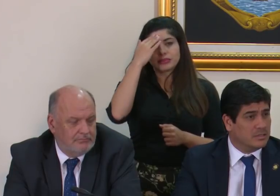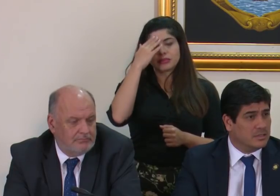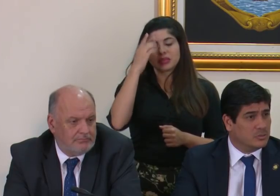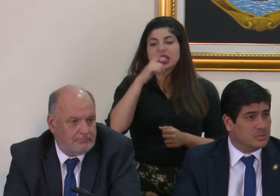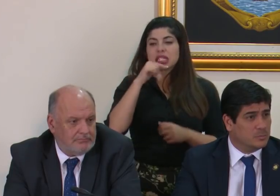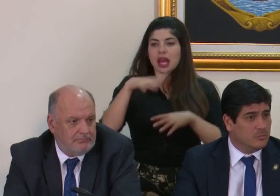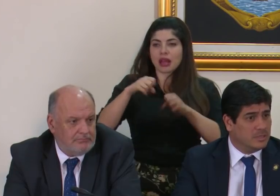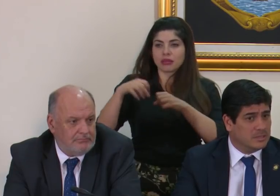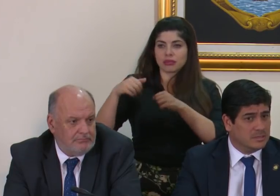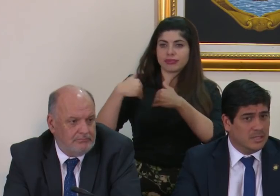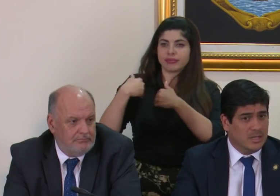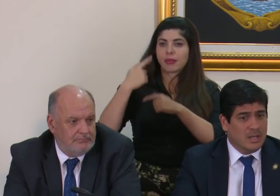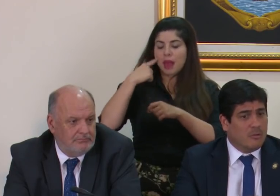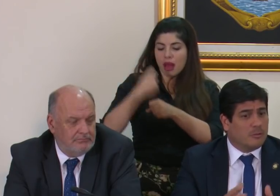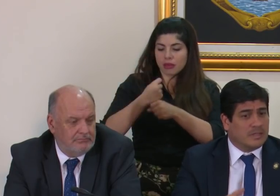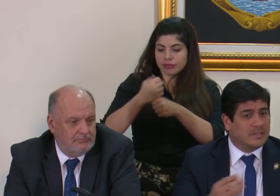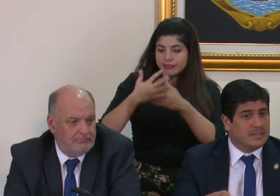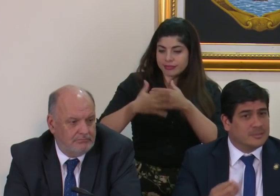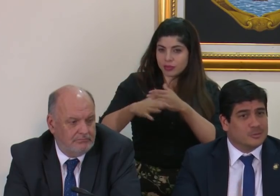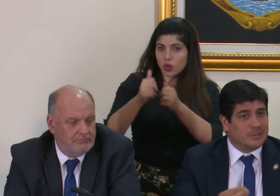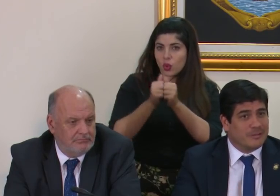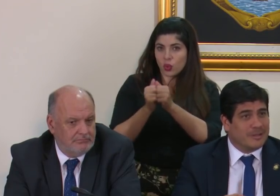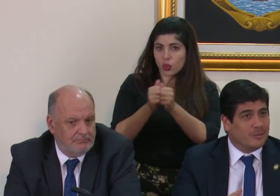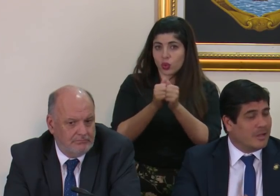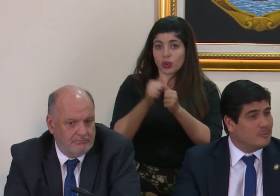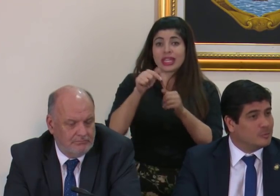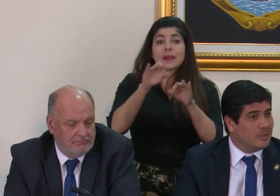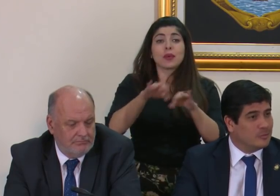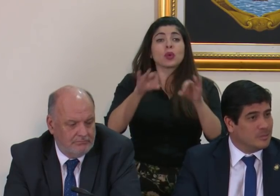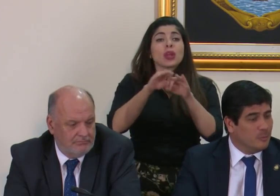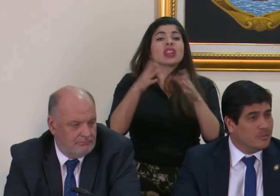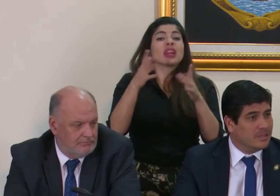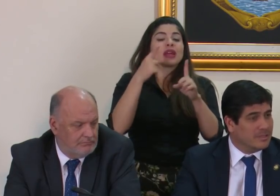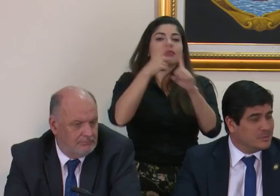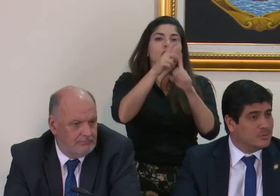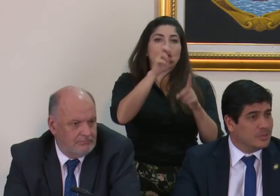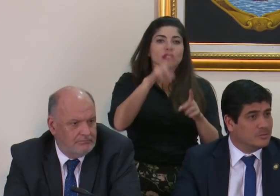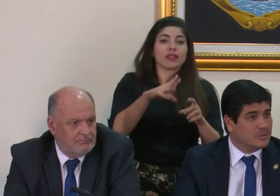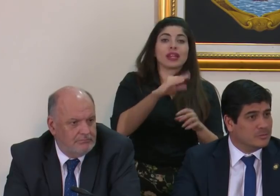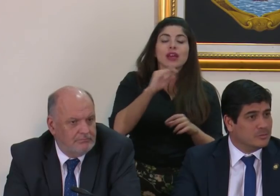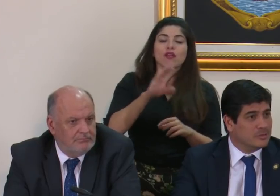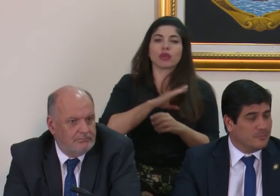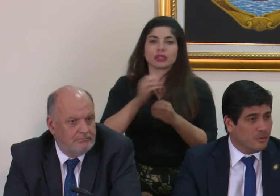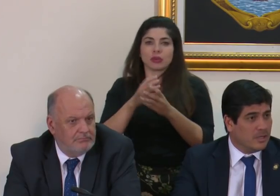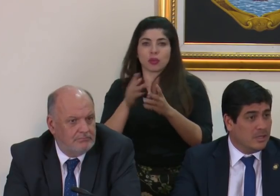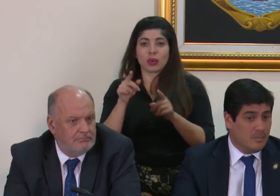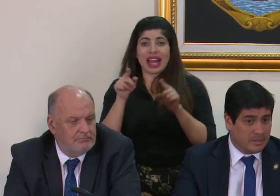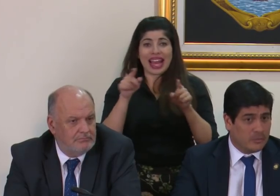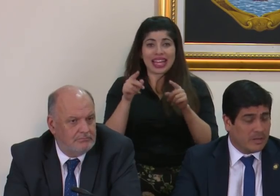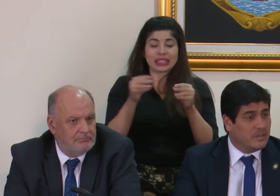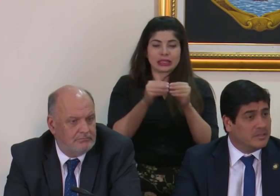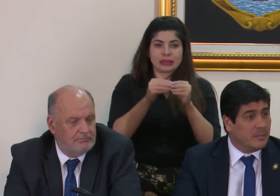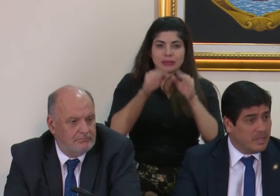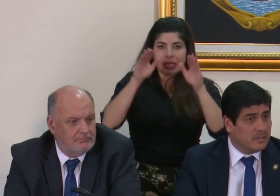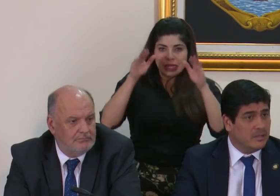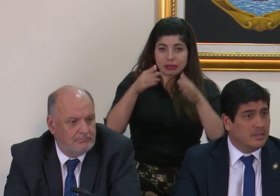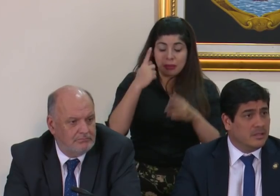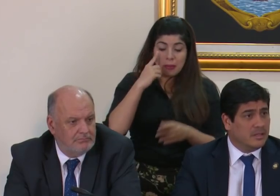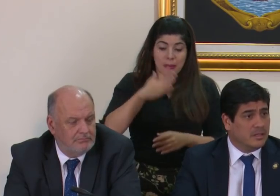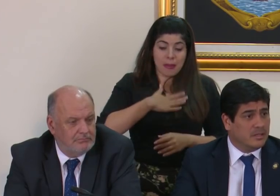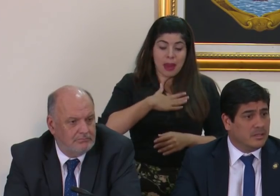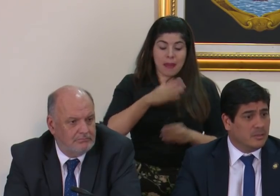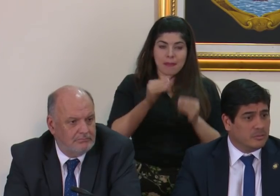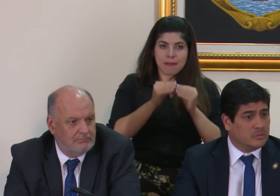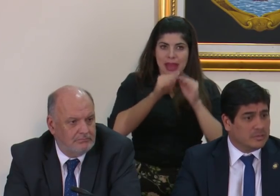llevamos adelante las cosas públicas lo importante aquí es Costa Rica y lo que hagamos con la cosa pública y eso es lo que nosotros nos enfoca particularmente a mí